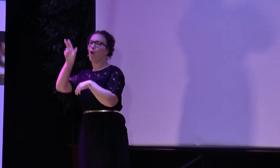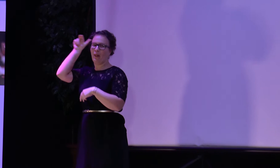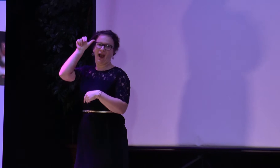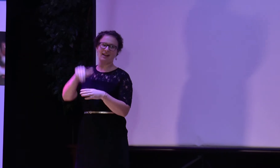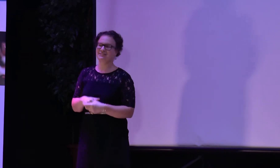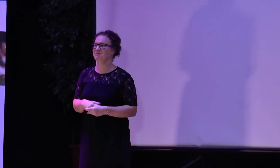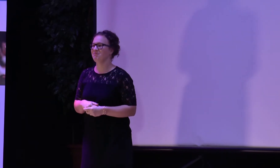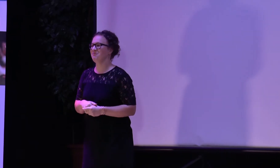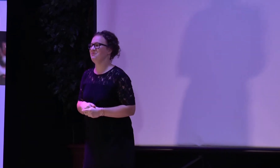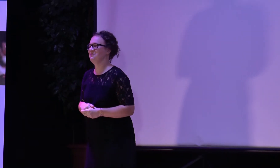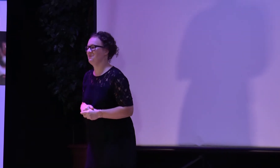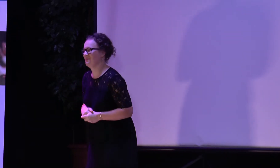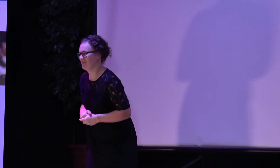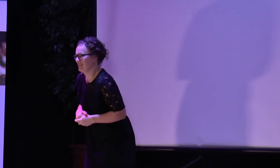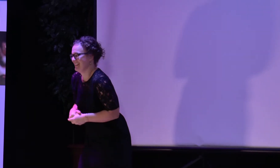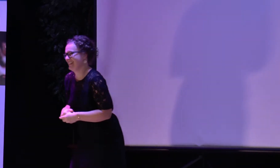im Deutschen Gehörlosenbundes.